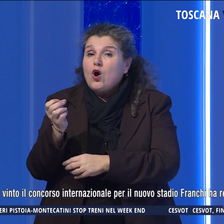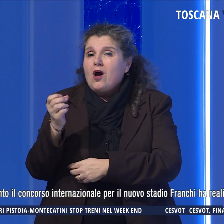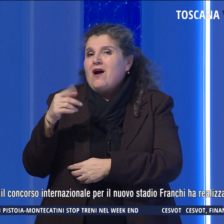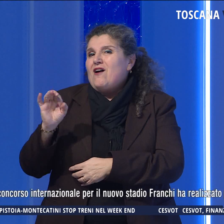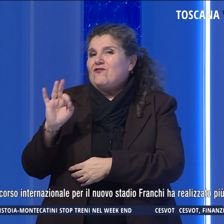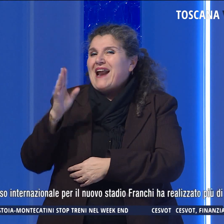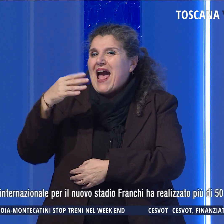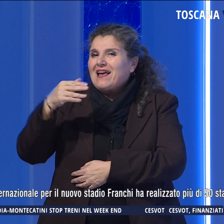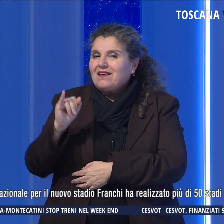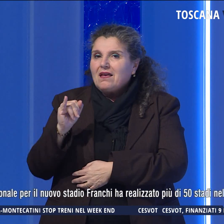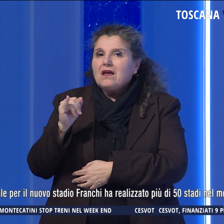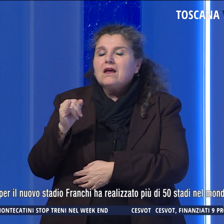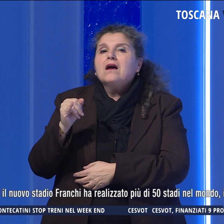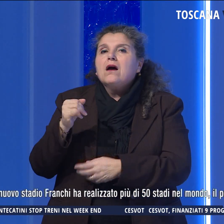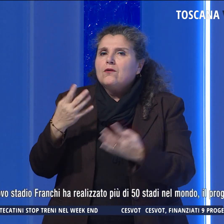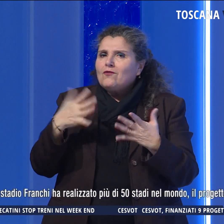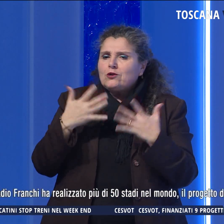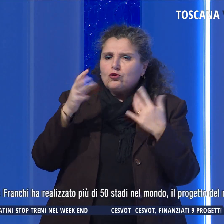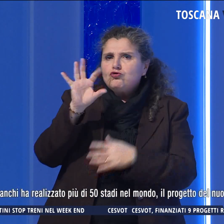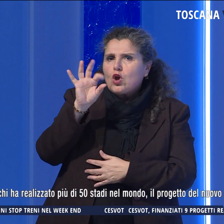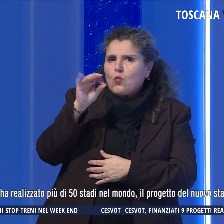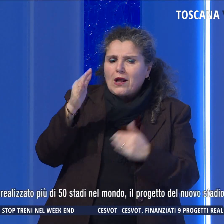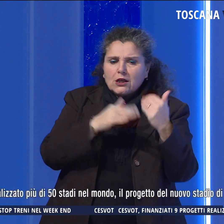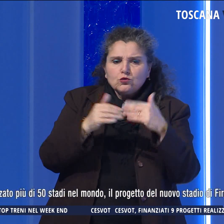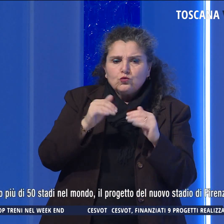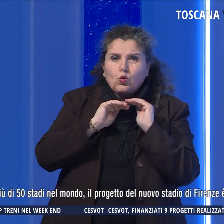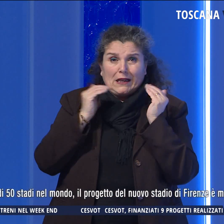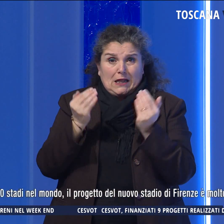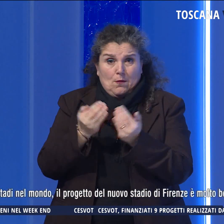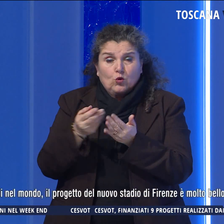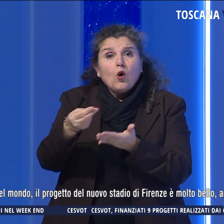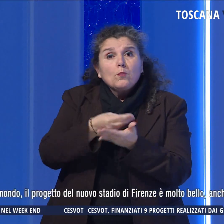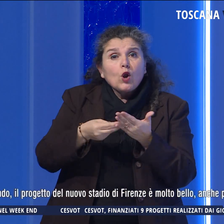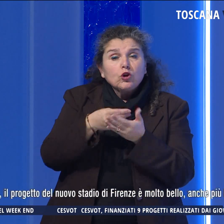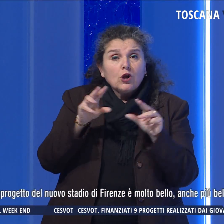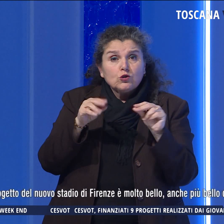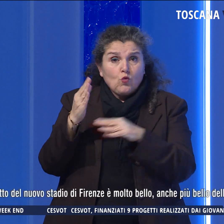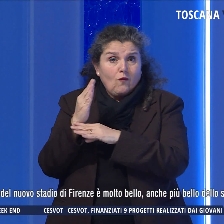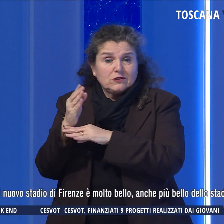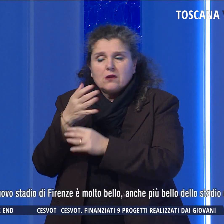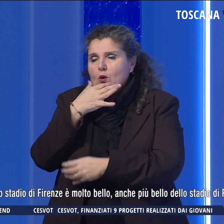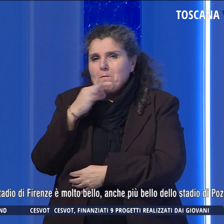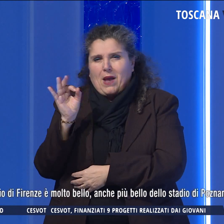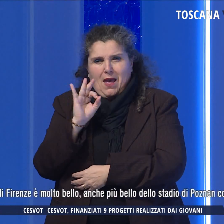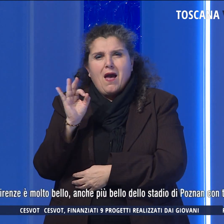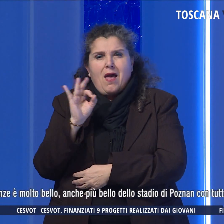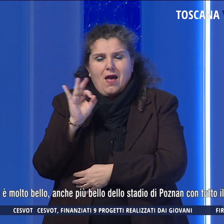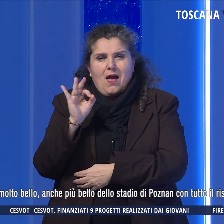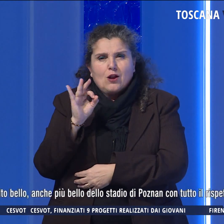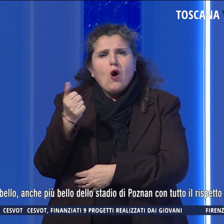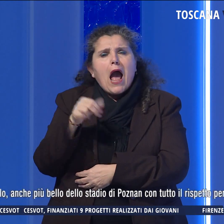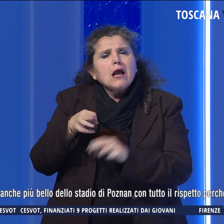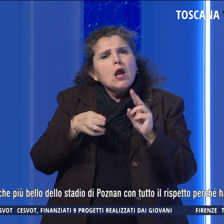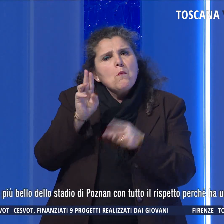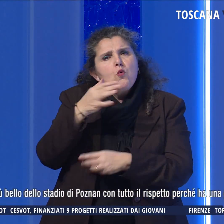realizzato più di 50 strutture nel mondo. Il progetto del nuovo stadio a Firenze è molto bello, anche più